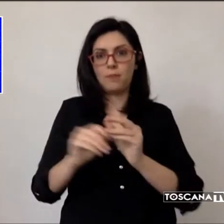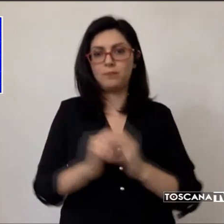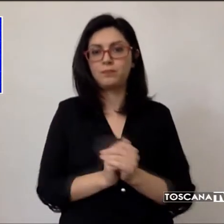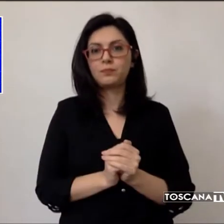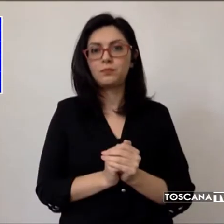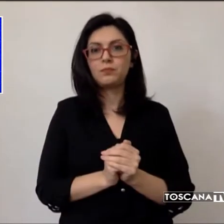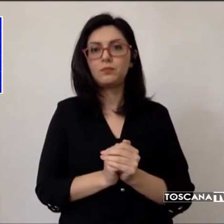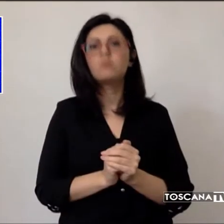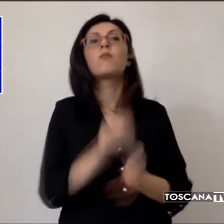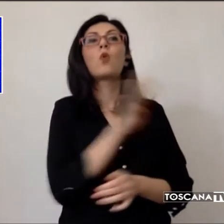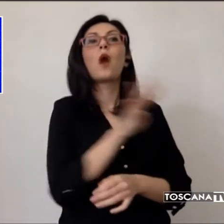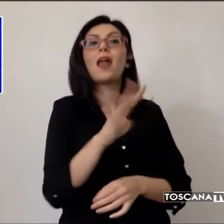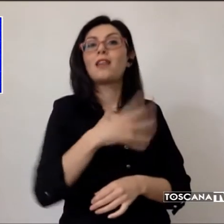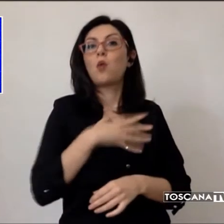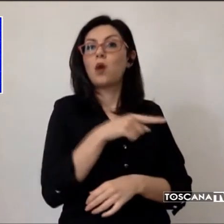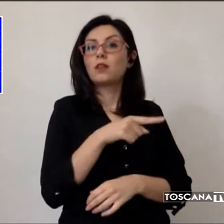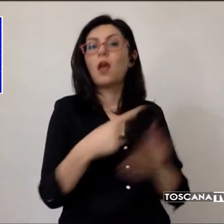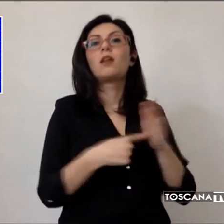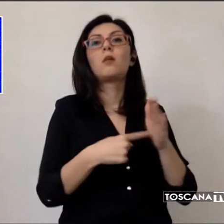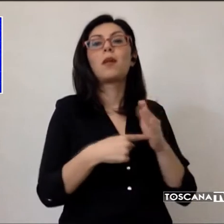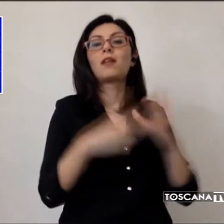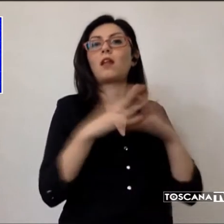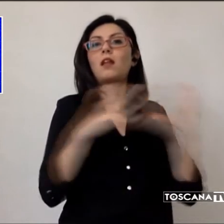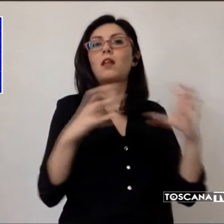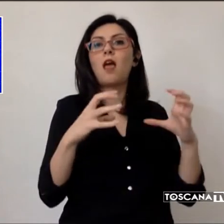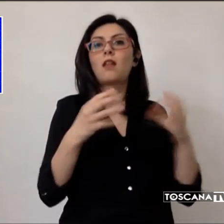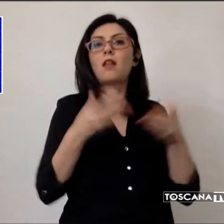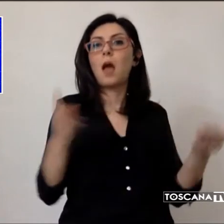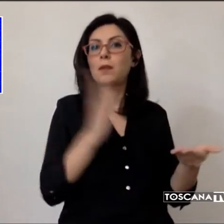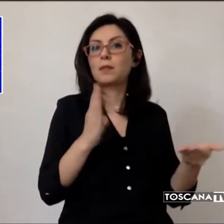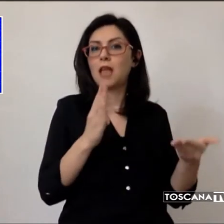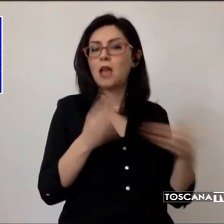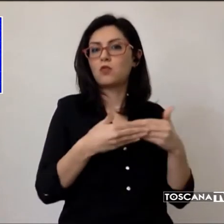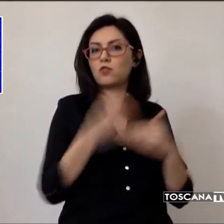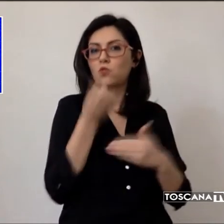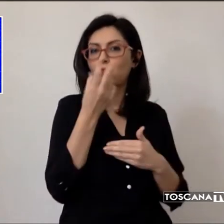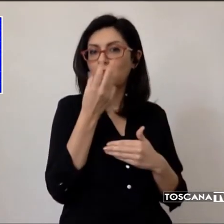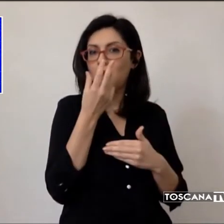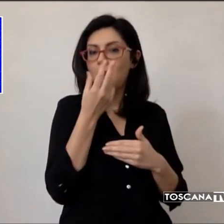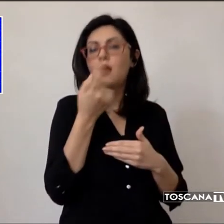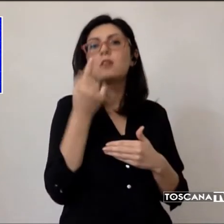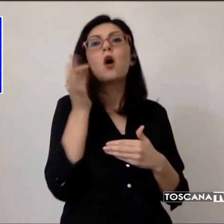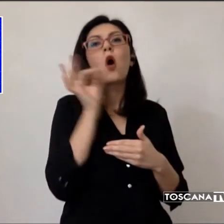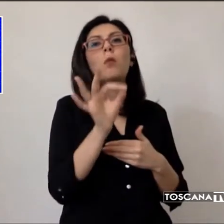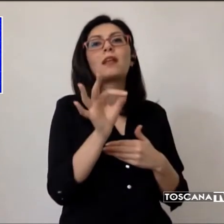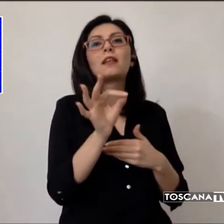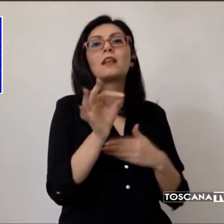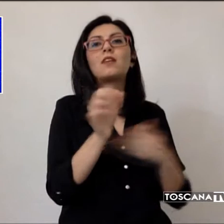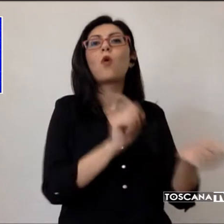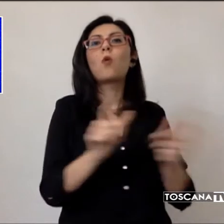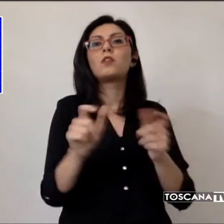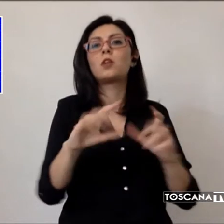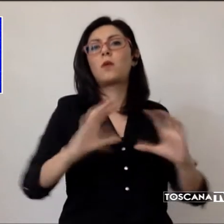è dipendente di un'azienda di Campi Bisenzio alle porte di Firenze specializzata nella commercializzazione di pneumatici.